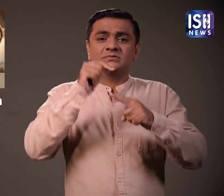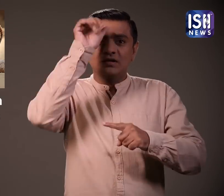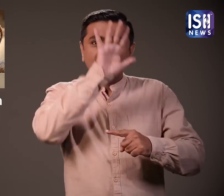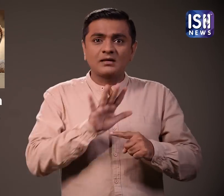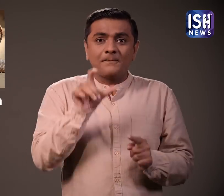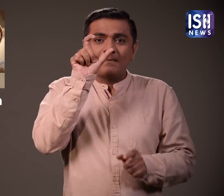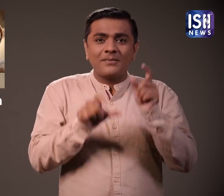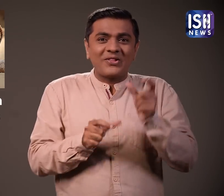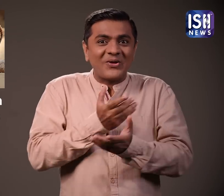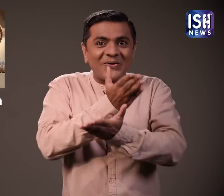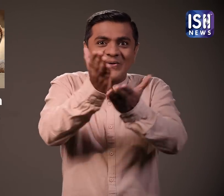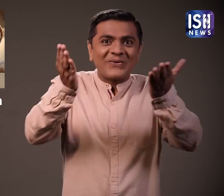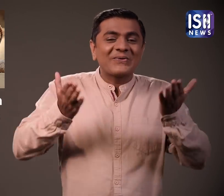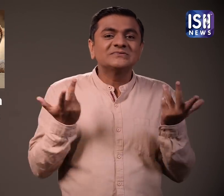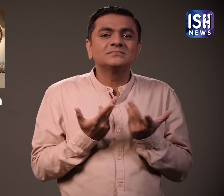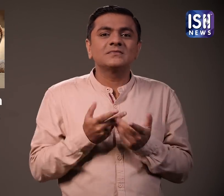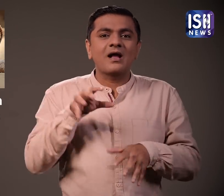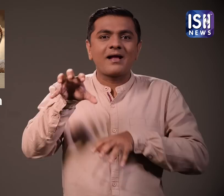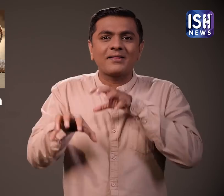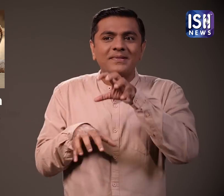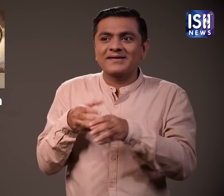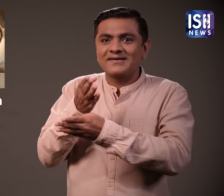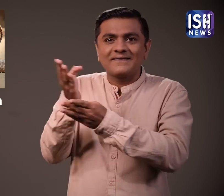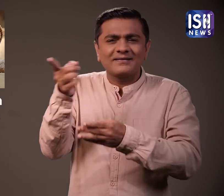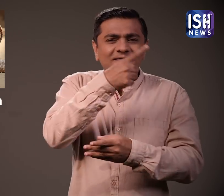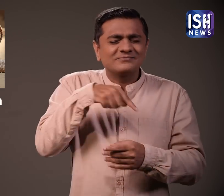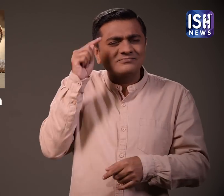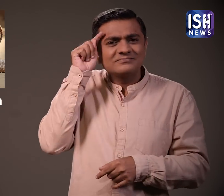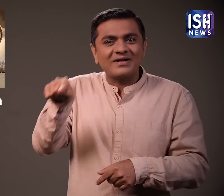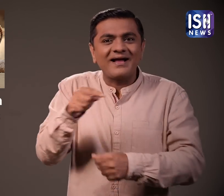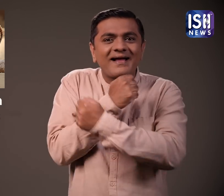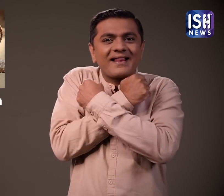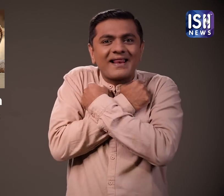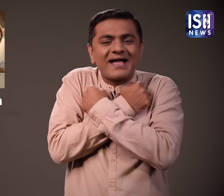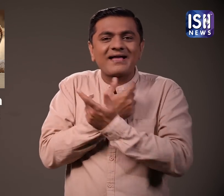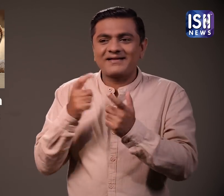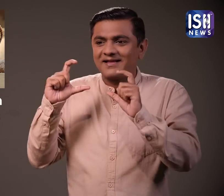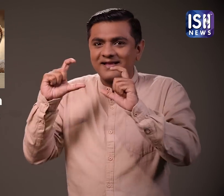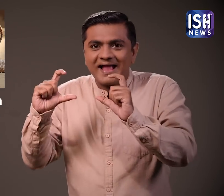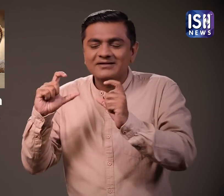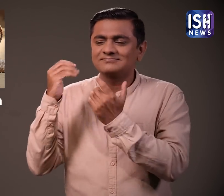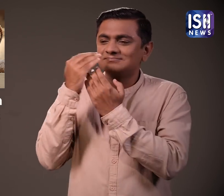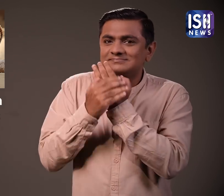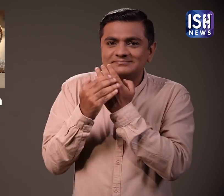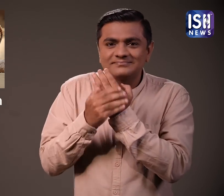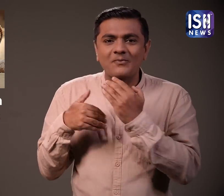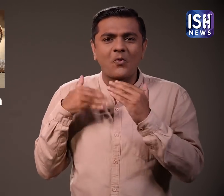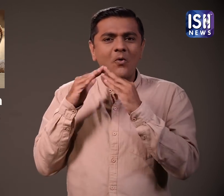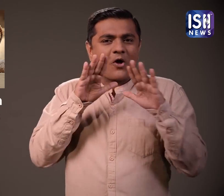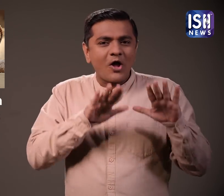दुनिया भर में और भारत में लोग जानवरों से प्यार करते हैं और उन्हें पालतू जानवर के रूप में रखना